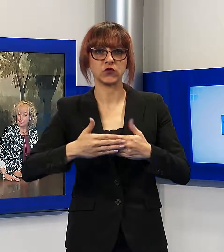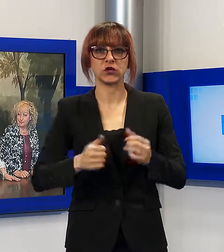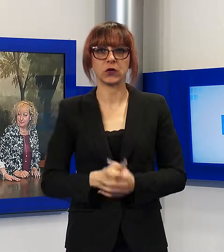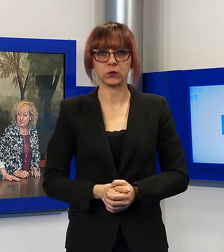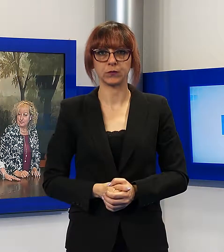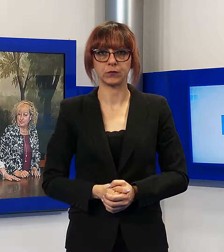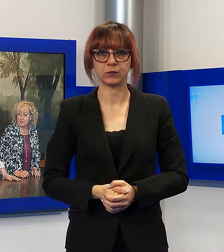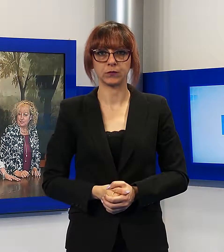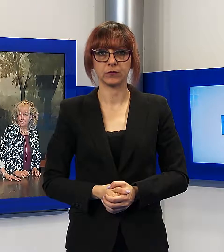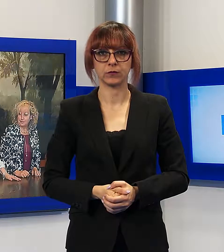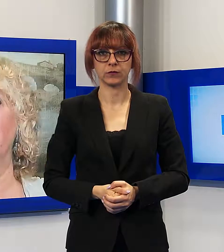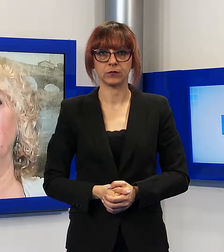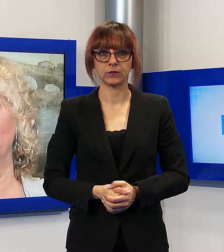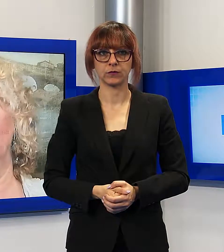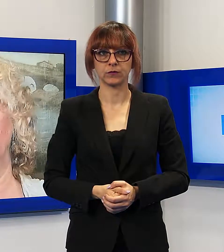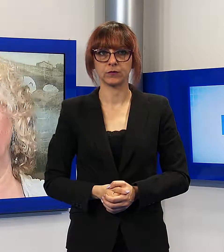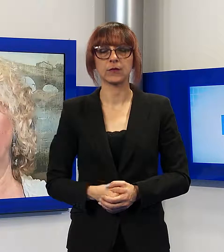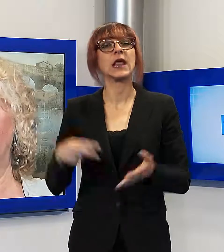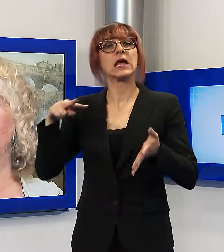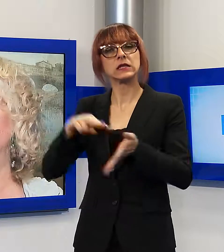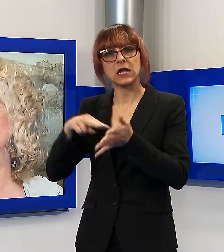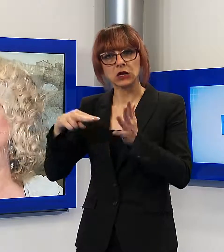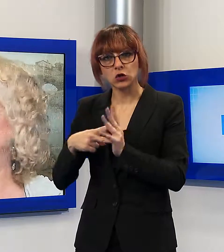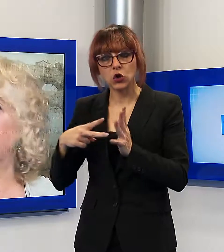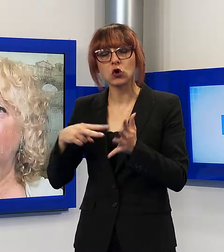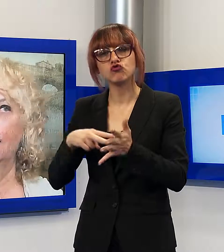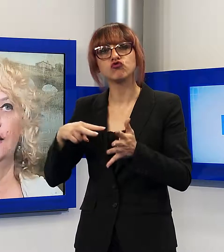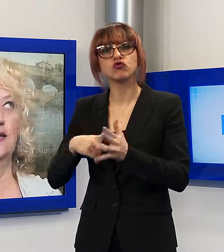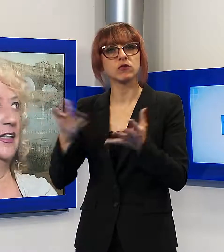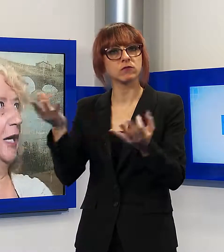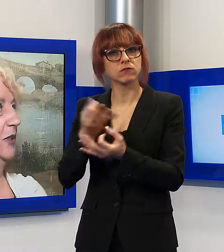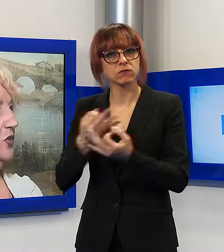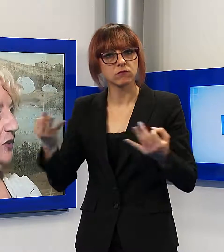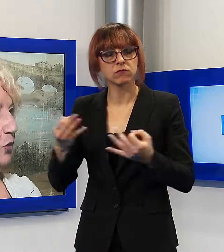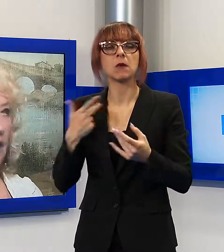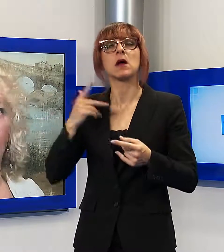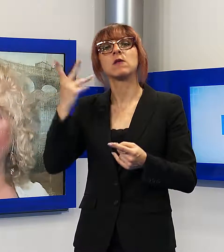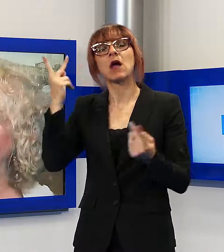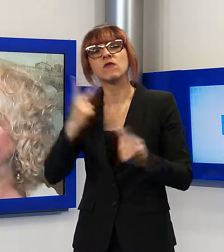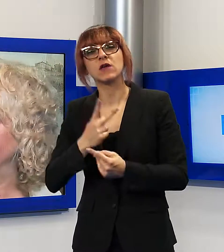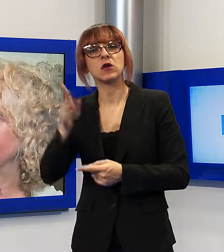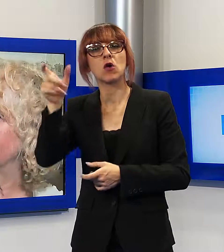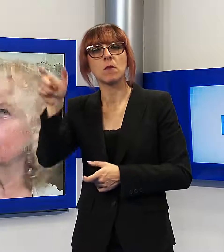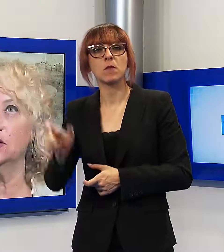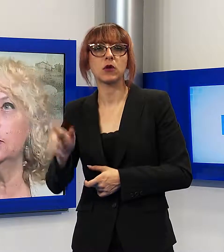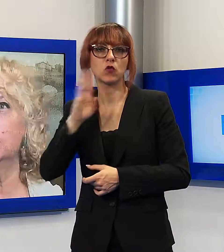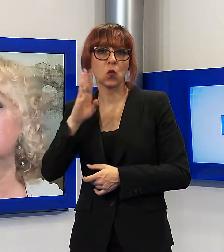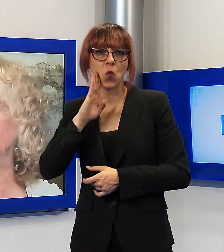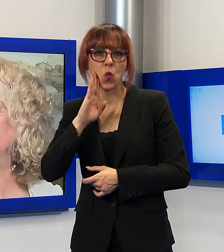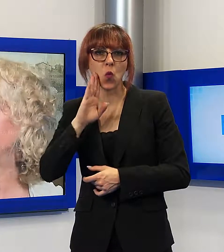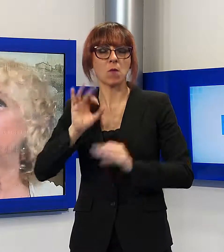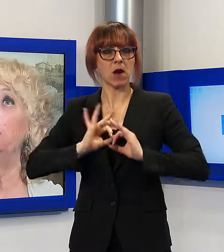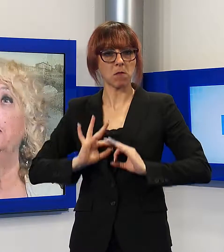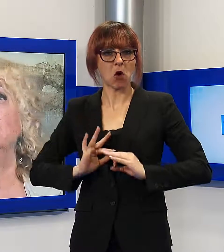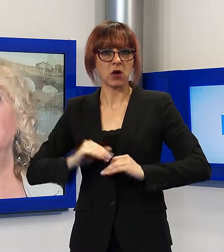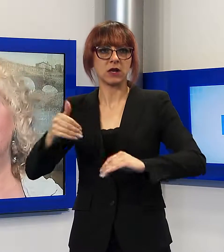tecnologia non si sostituirà mai l'uomo, quindi mai le telecamere sostituiranno la presenza delle forze di polizia che sarà